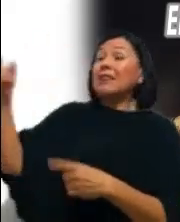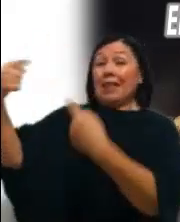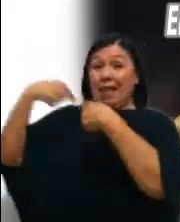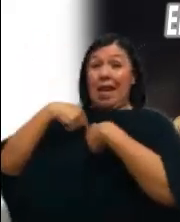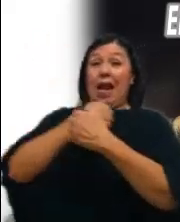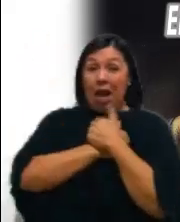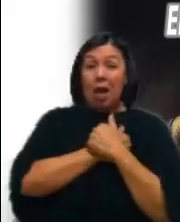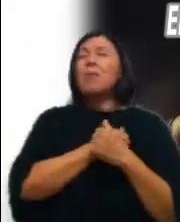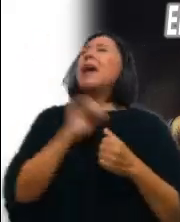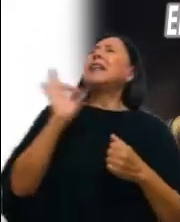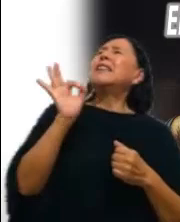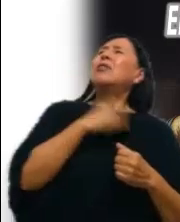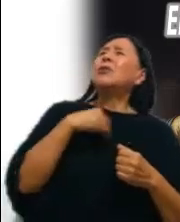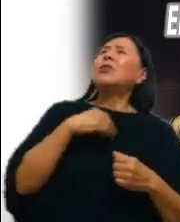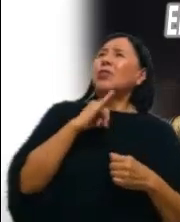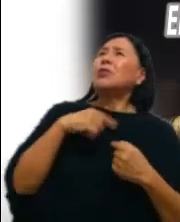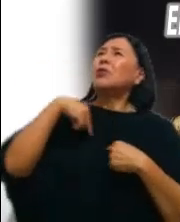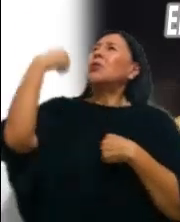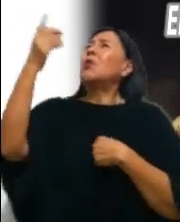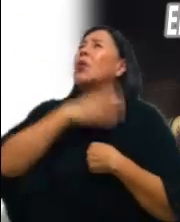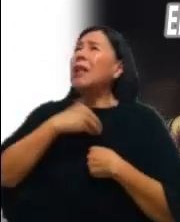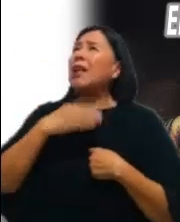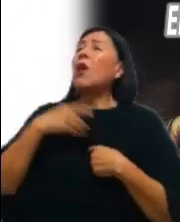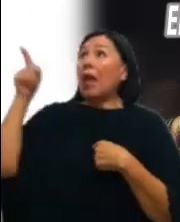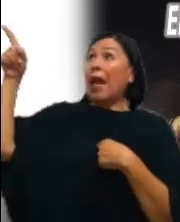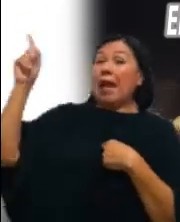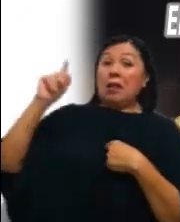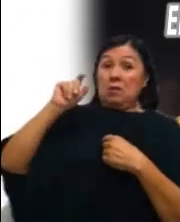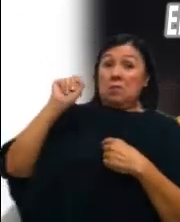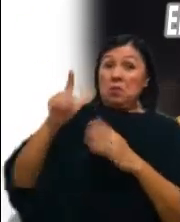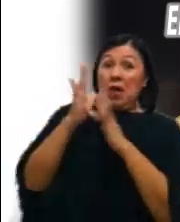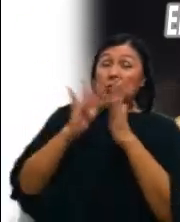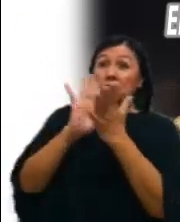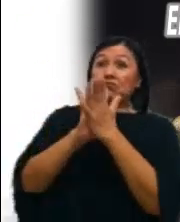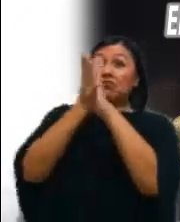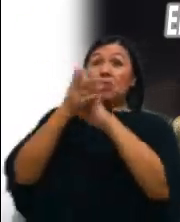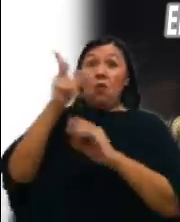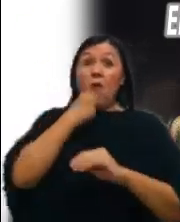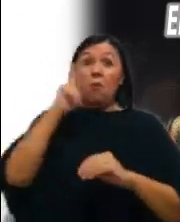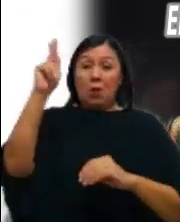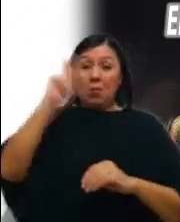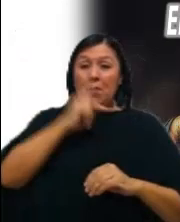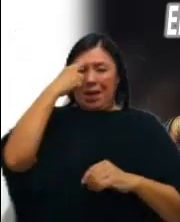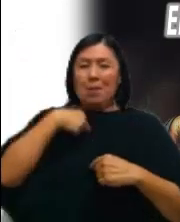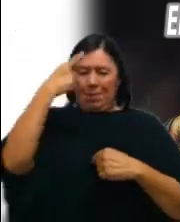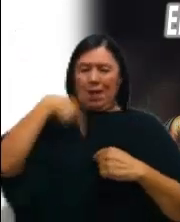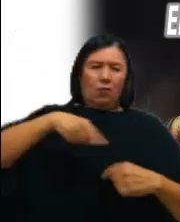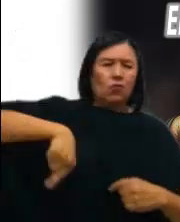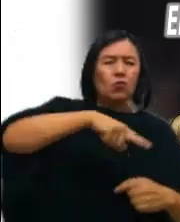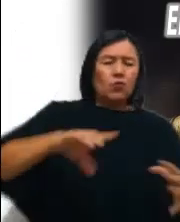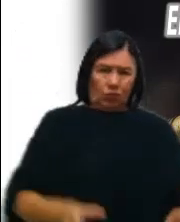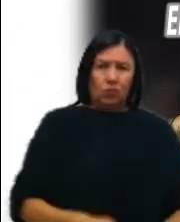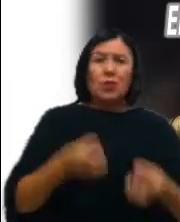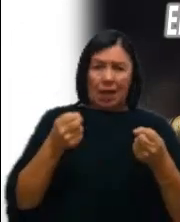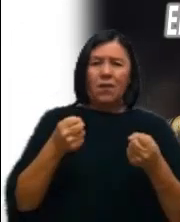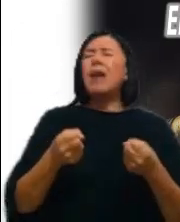hijo, si Jesús se ha hecho hombre por mí Pero también por mi hermano Si nos viene a salvar a todos ¿Por qué